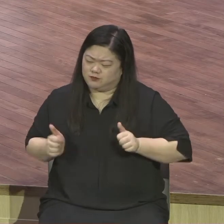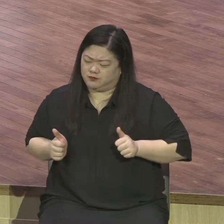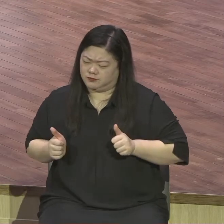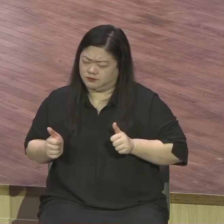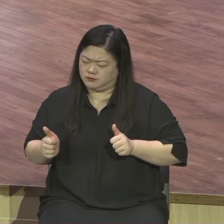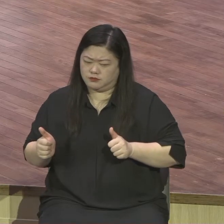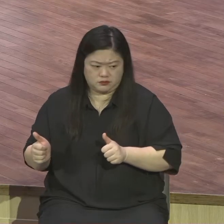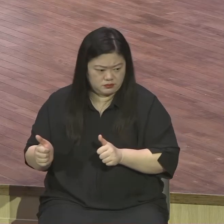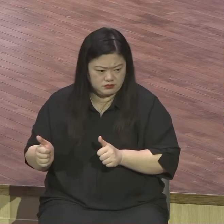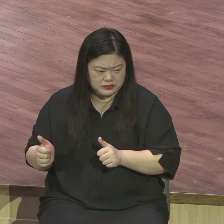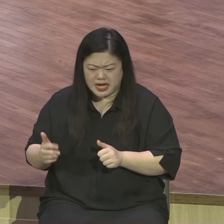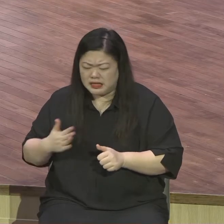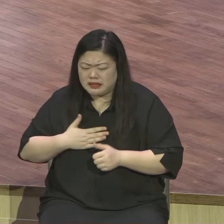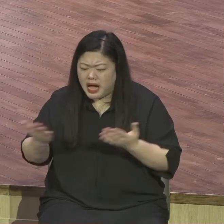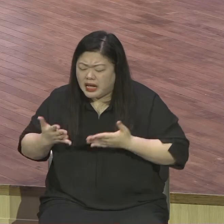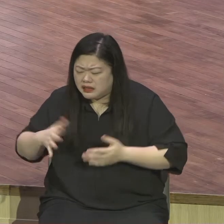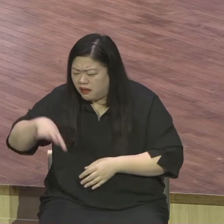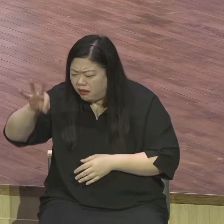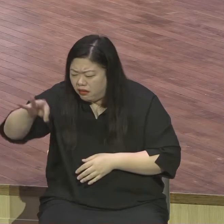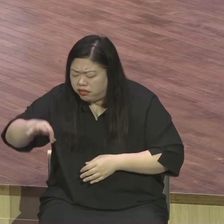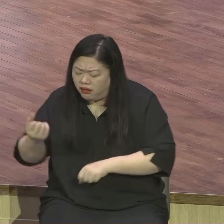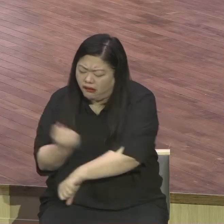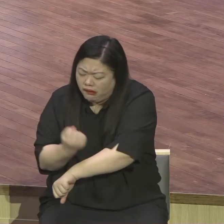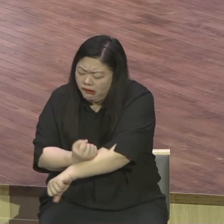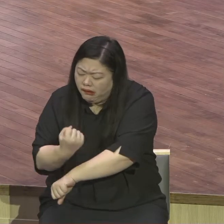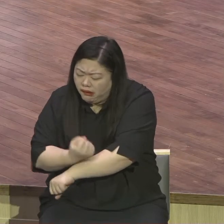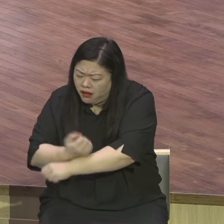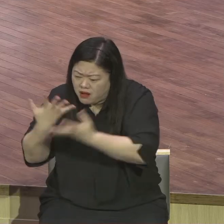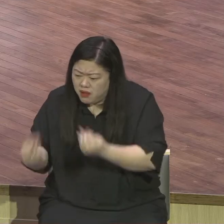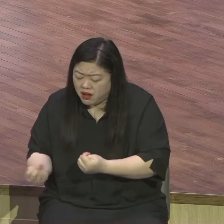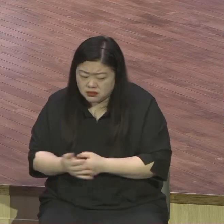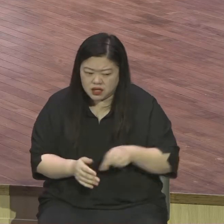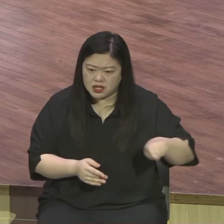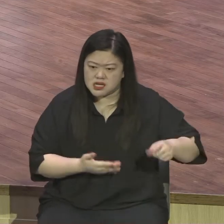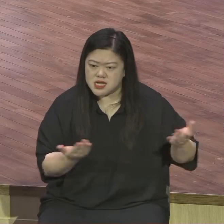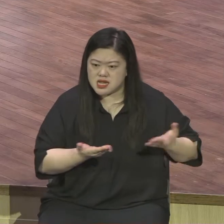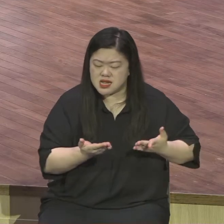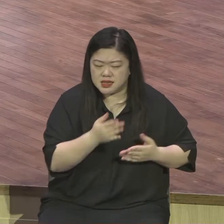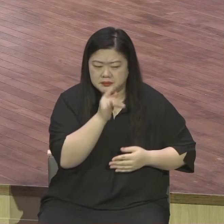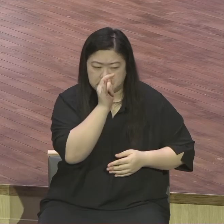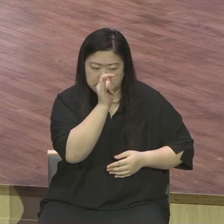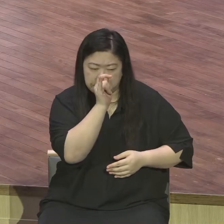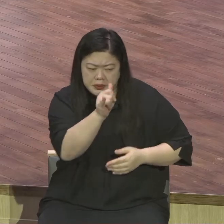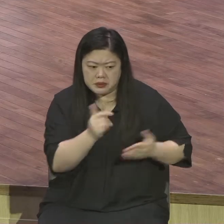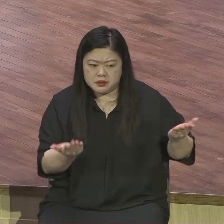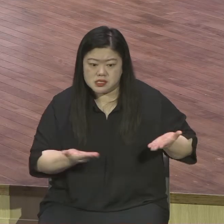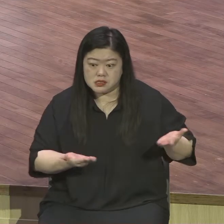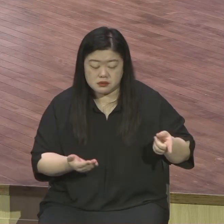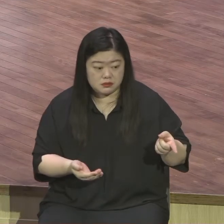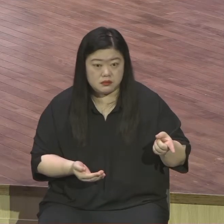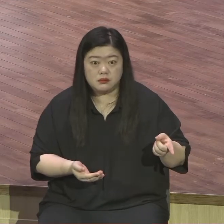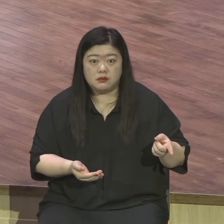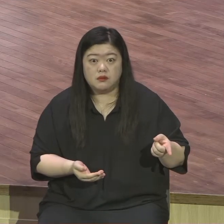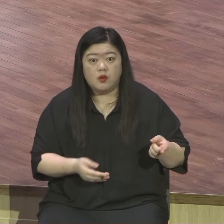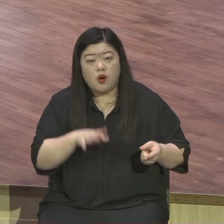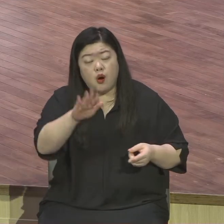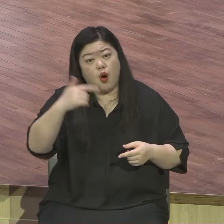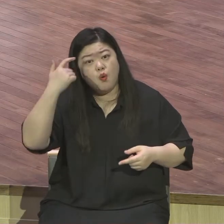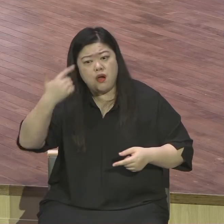여러분이 전도를 했는데 그 사람이 더 성성장구하고 더 신앙장구하고 기뻐해야지 아멘 그걸 기뻐해야지 그걸